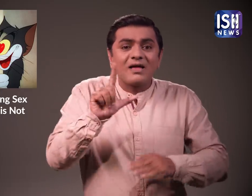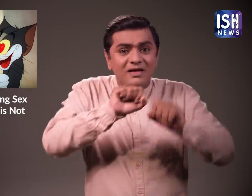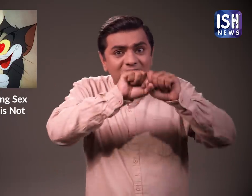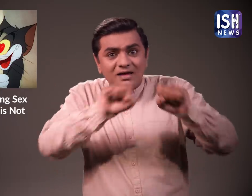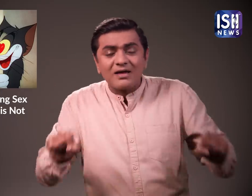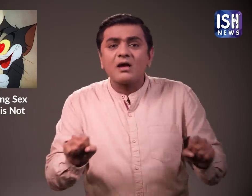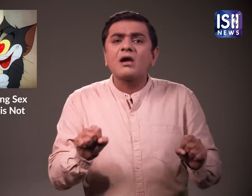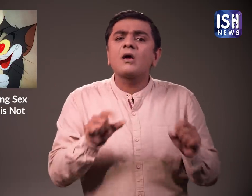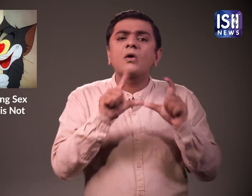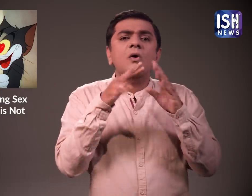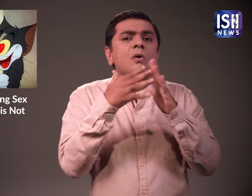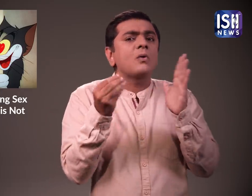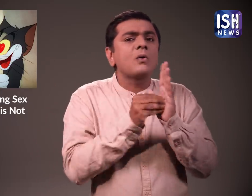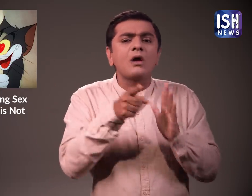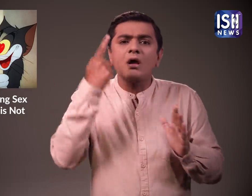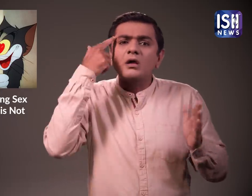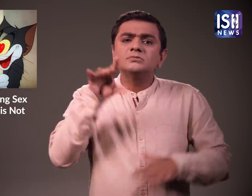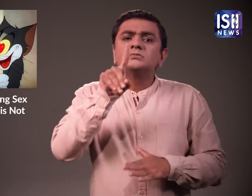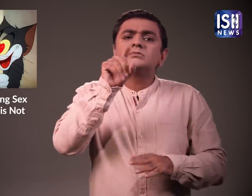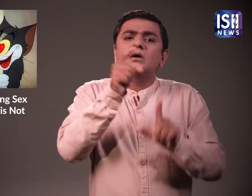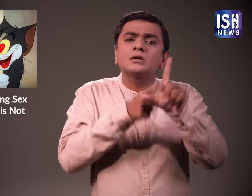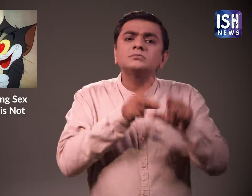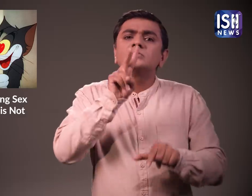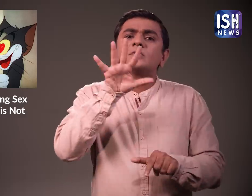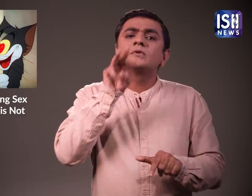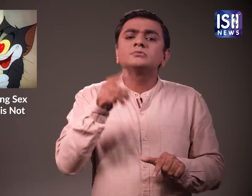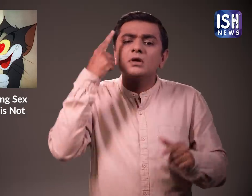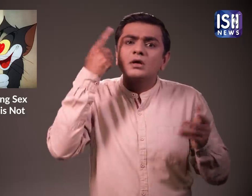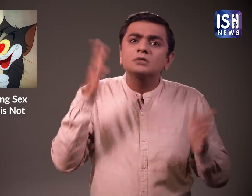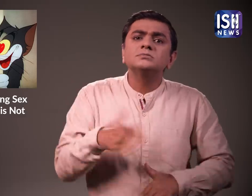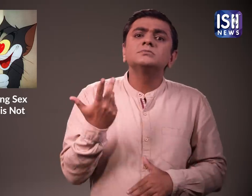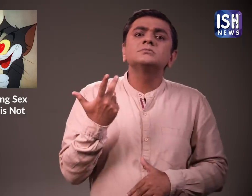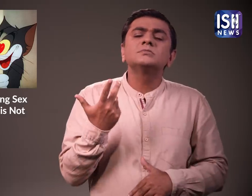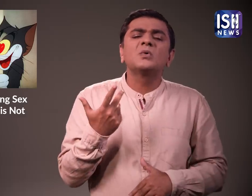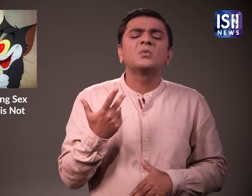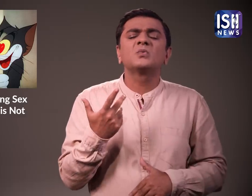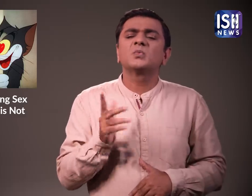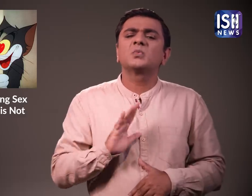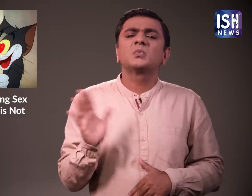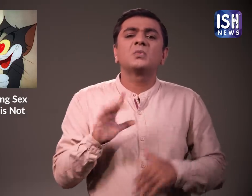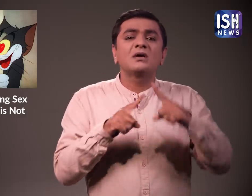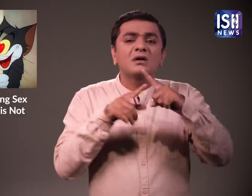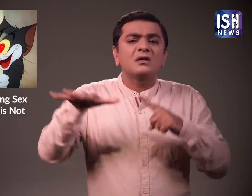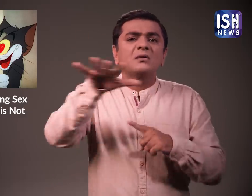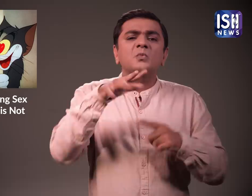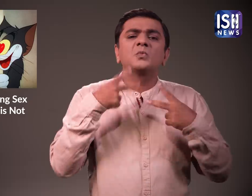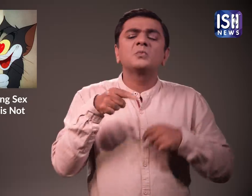कोई कानून ही नहीं है इसलिए बलातकार के लिए सजा का कोई आधार नहीं है इसलिए हाँ उसे